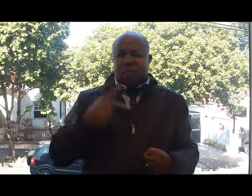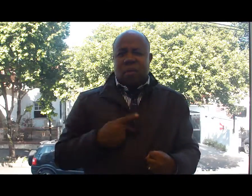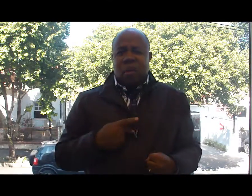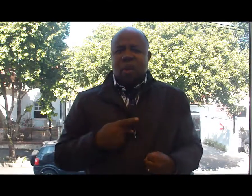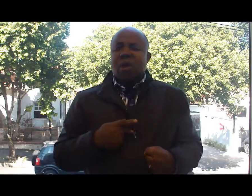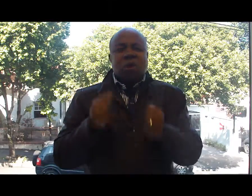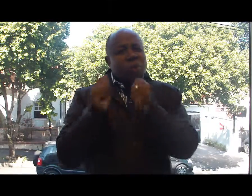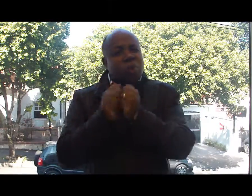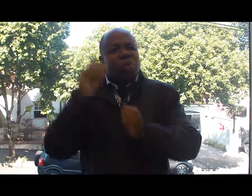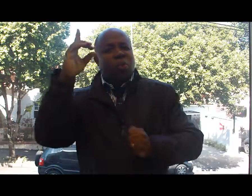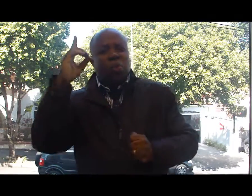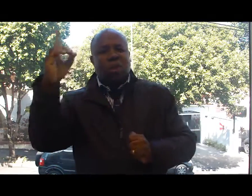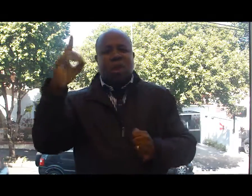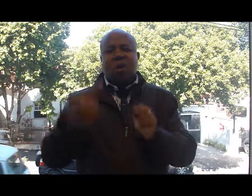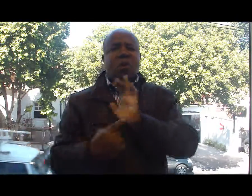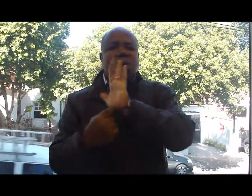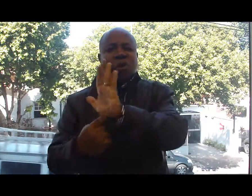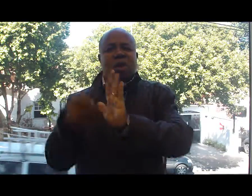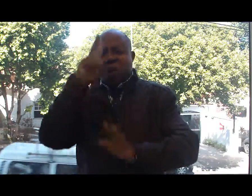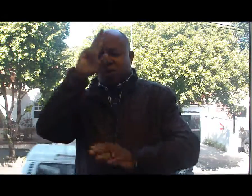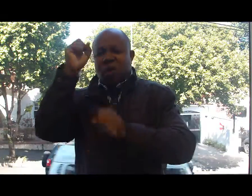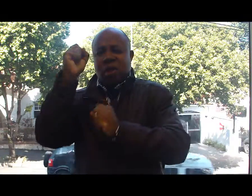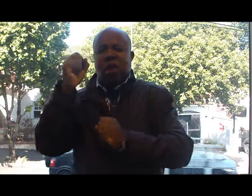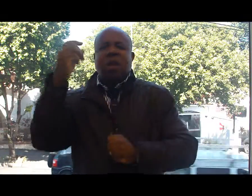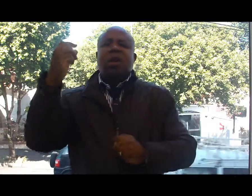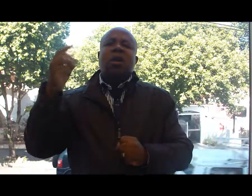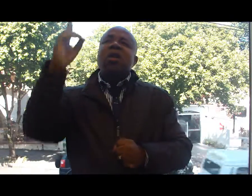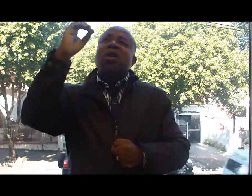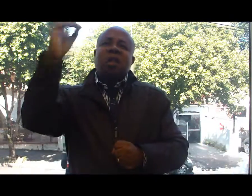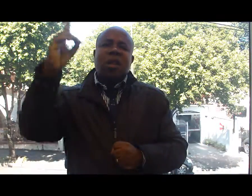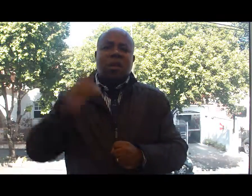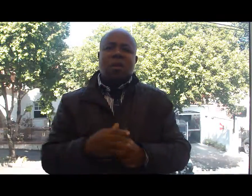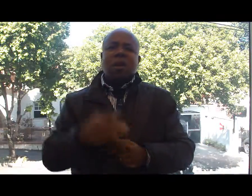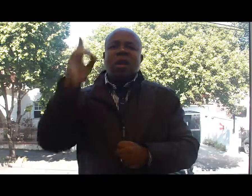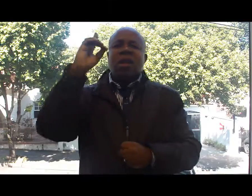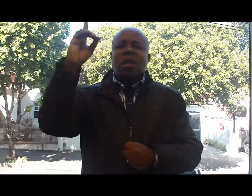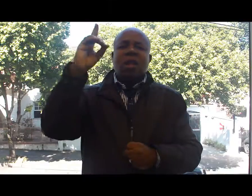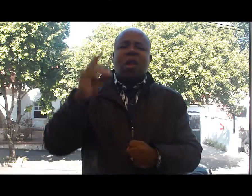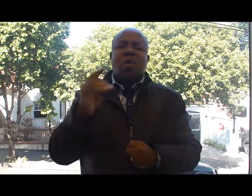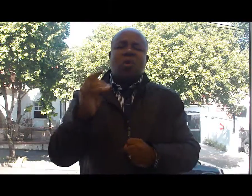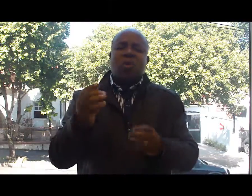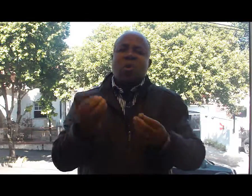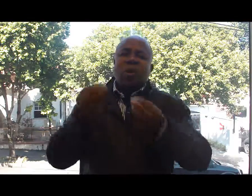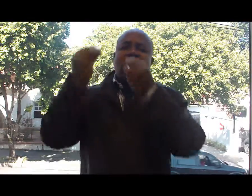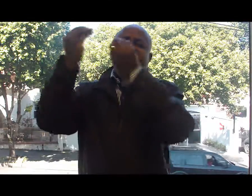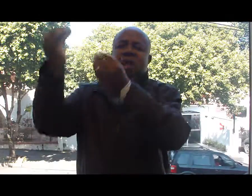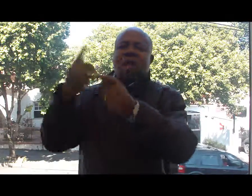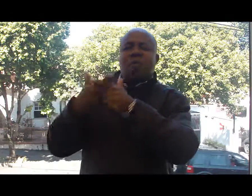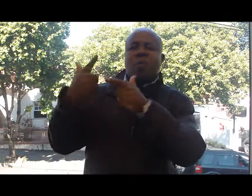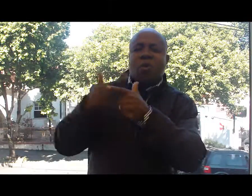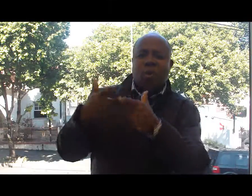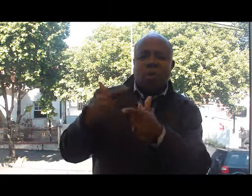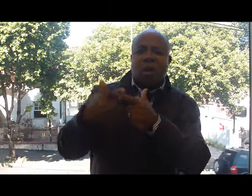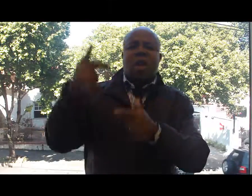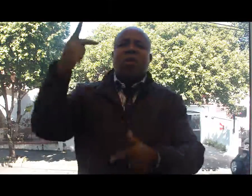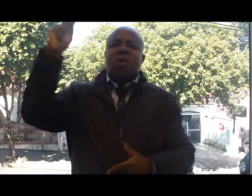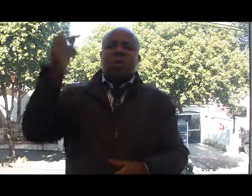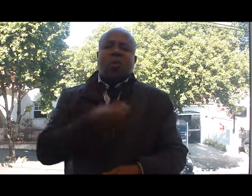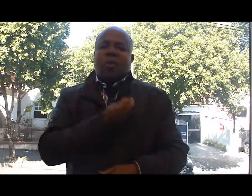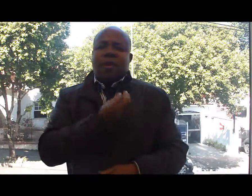mostrar quão grande Ele é. Entregue sua crise, seus problemas, nas mãos de Deus e Ele